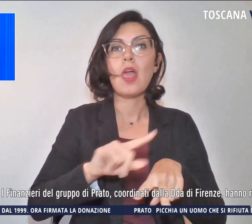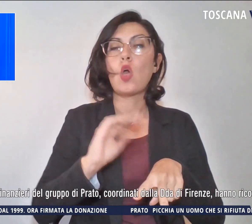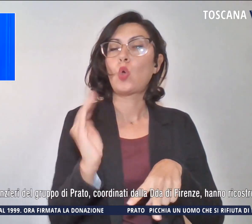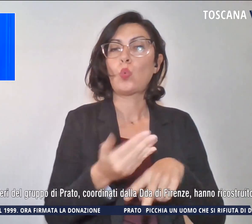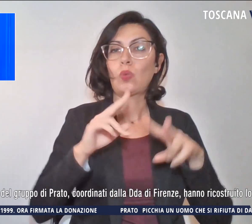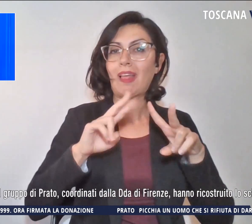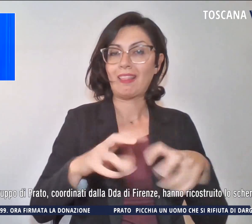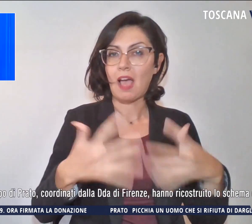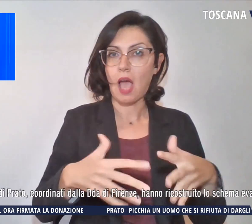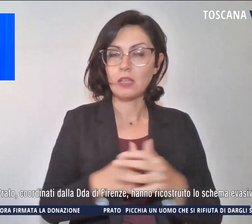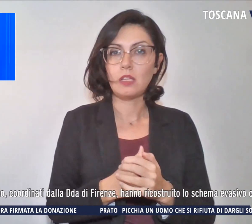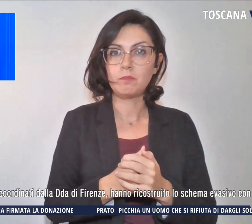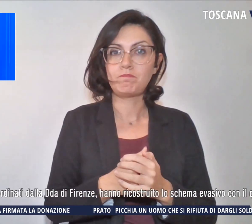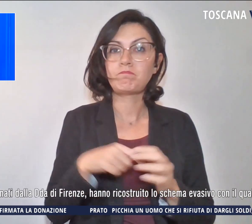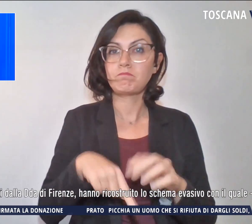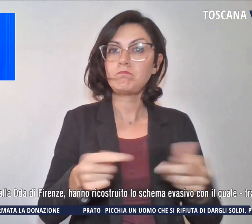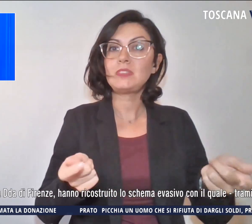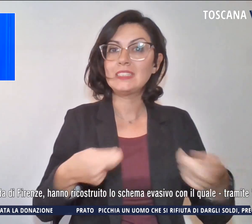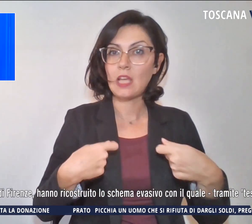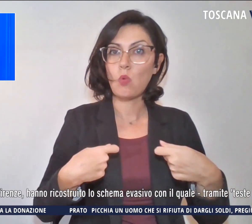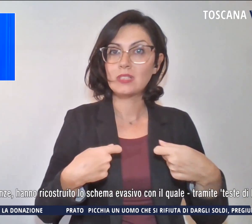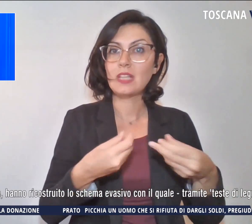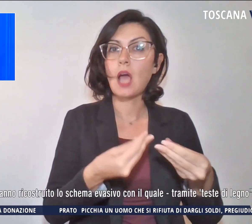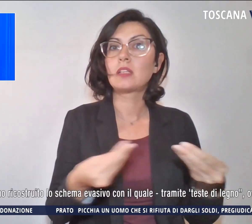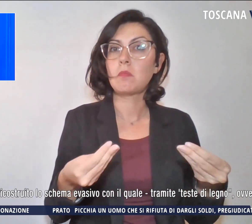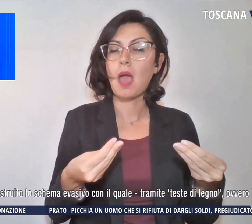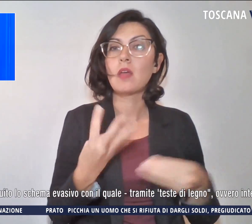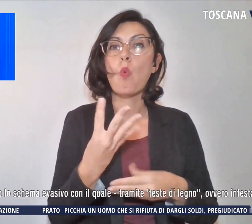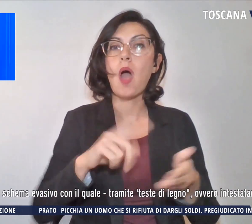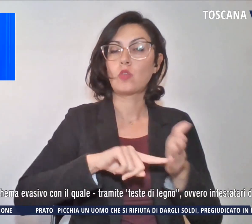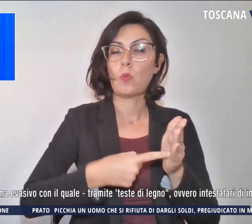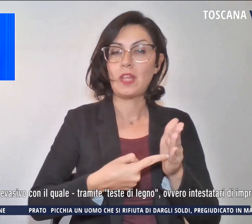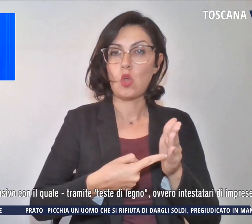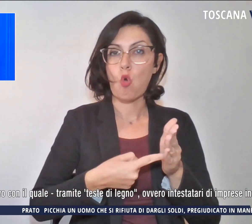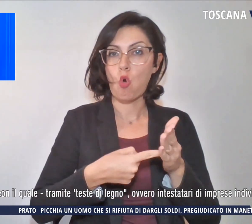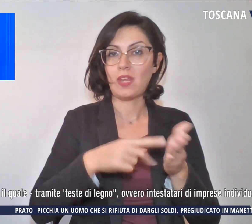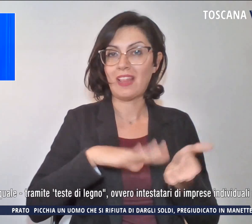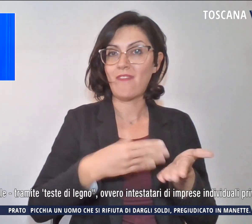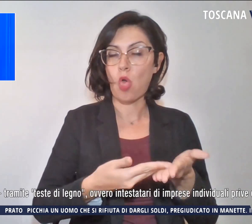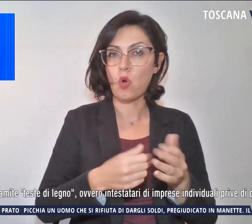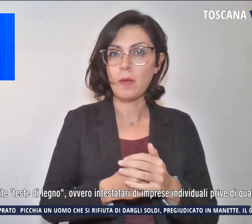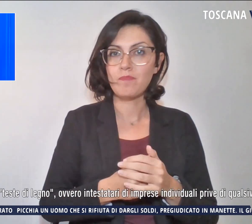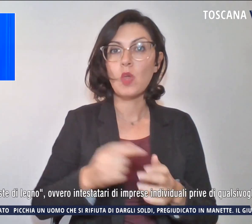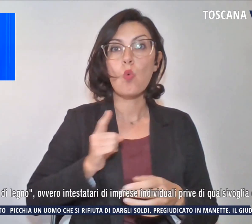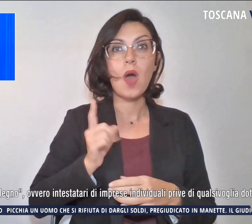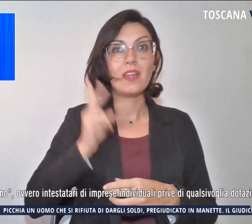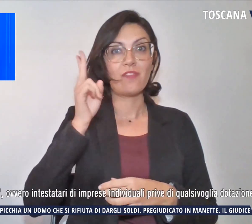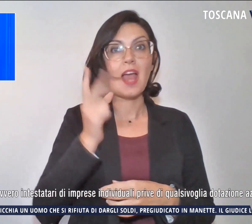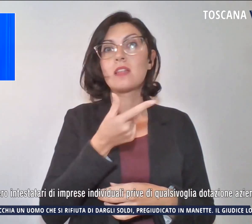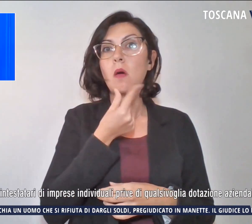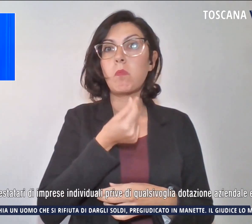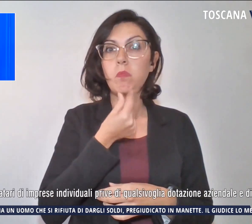Sono stati sequestrati beni per 4 milioni. I finanzieri del gruppo di Prato hanno